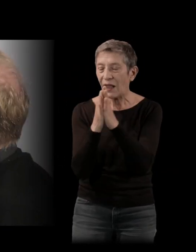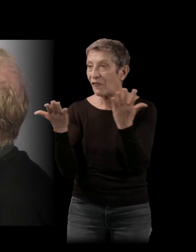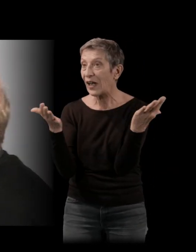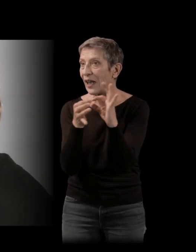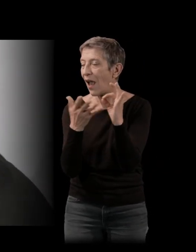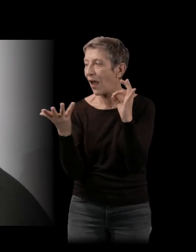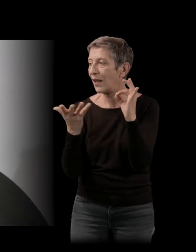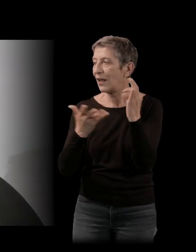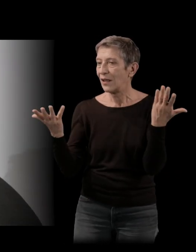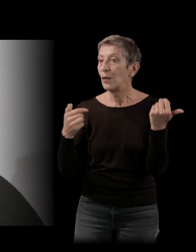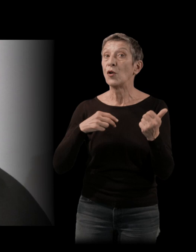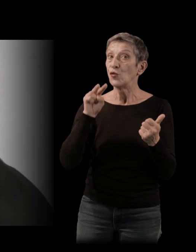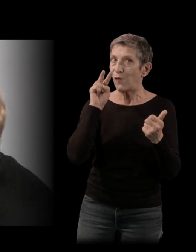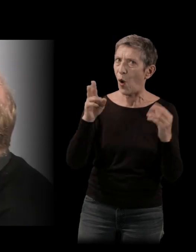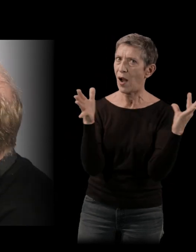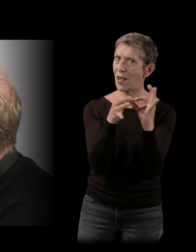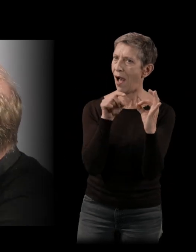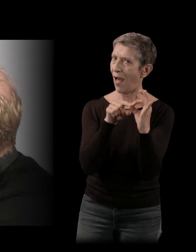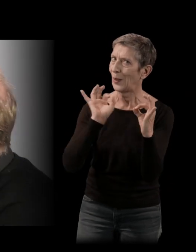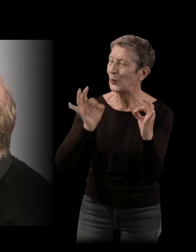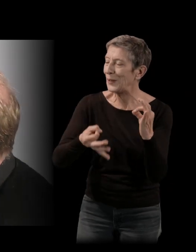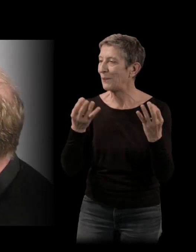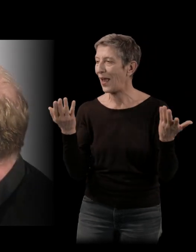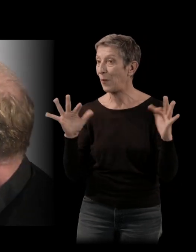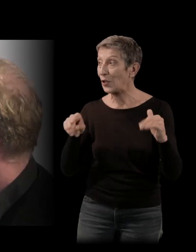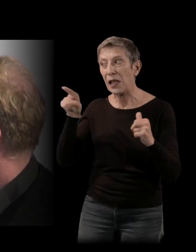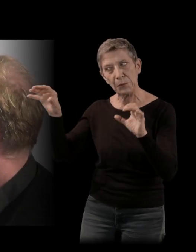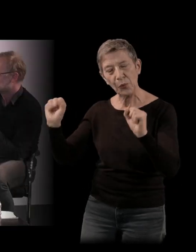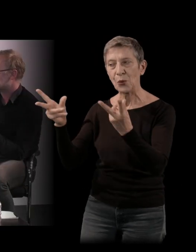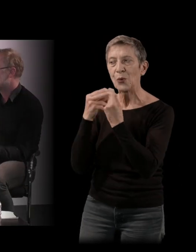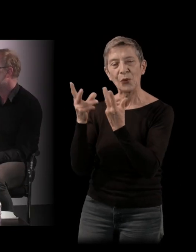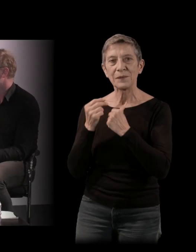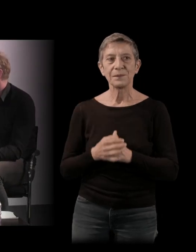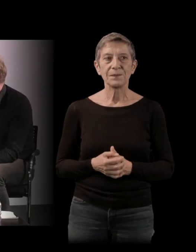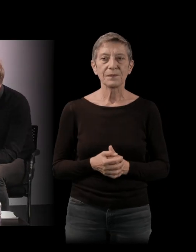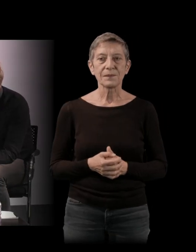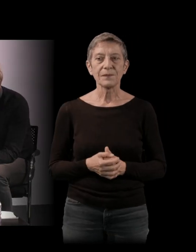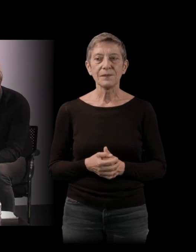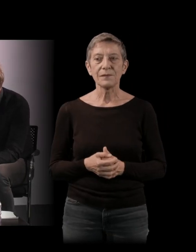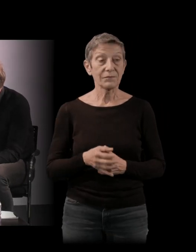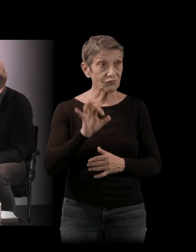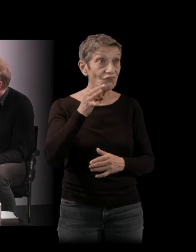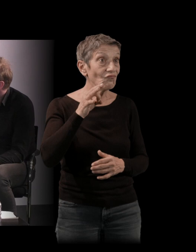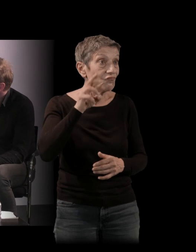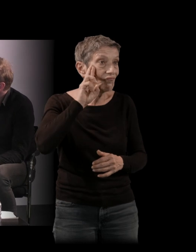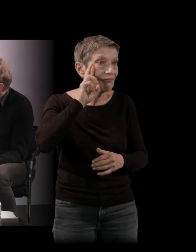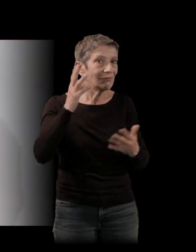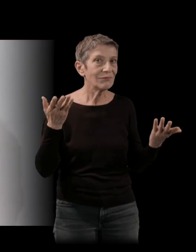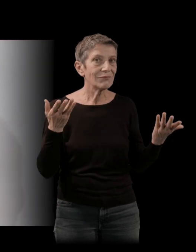voyez ? Moi, j'y vois certains liens et certaines résonances, mais peut-être que vous pouvez nous en dire un mot. Oui, je pense que vous avez raison de voir